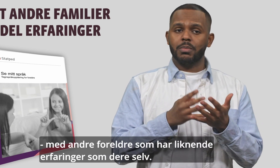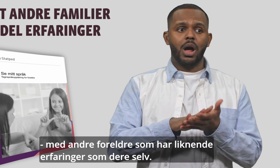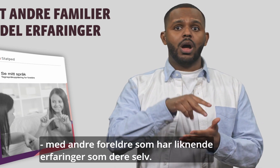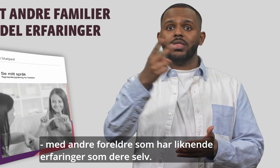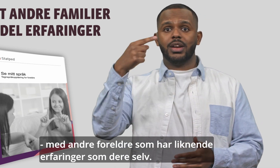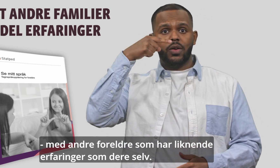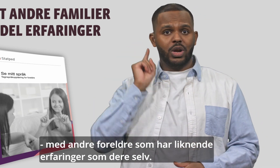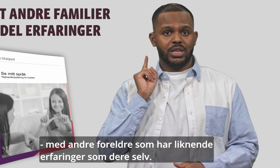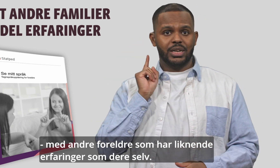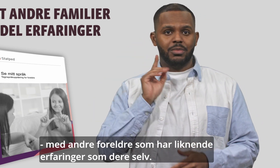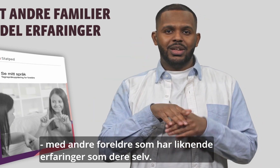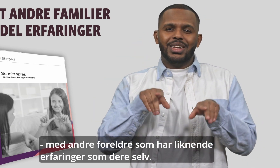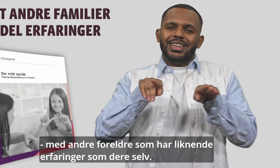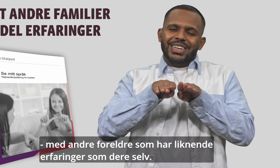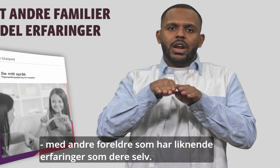andre foreldre som har lignende erfaringer som dere selv.